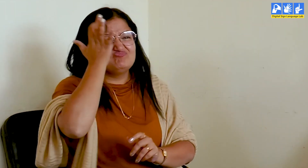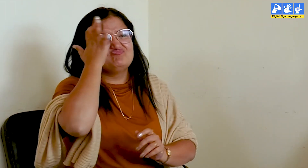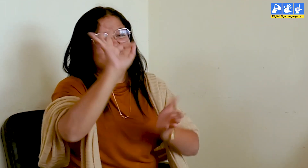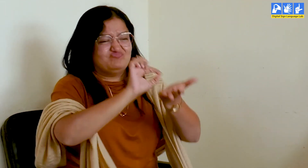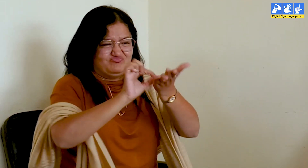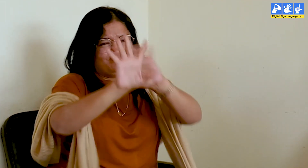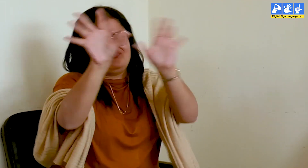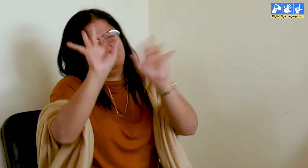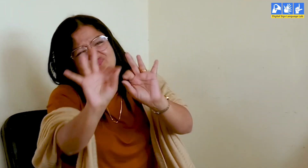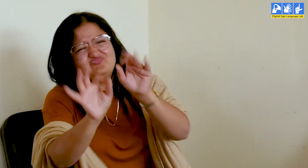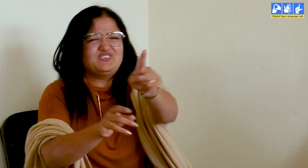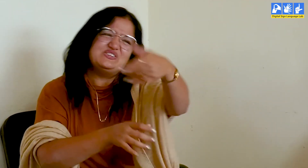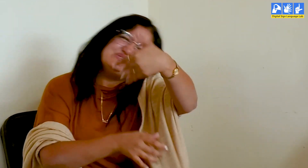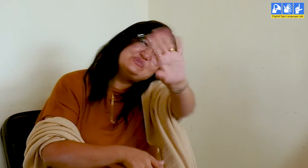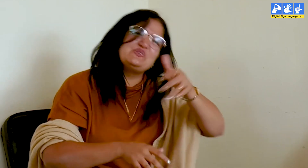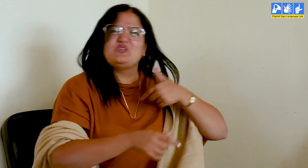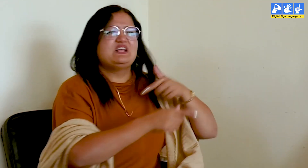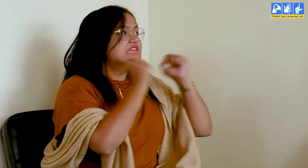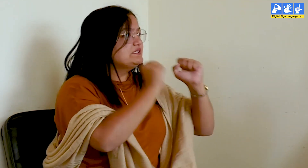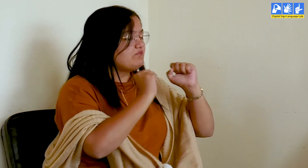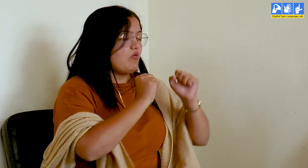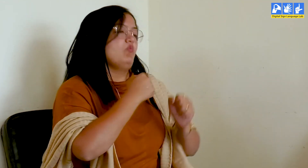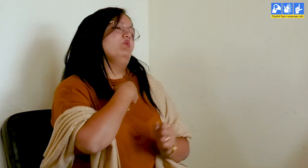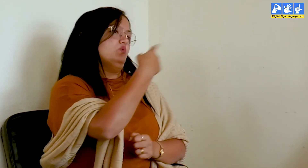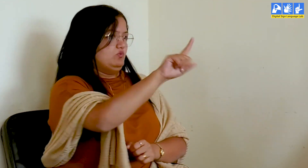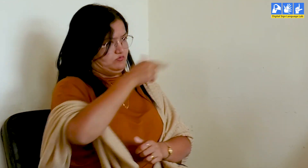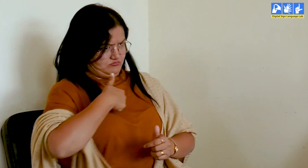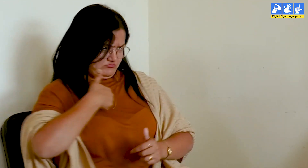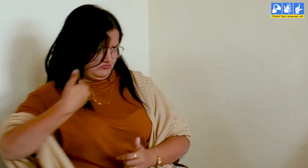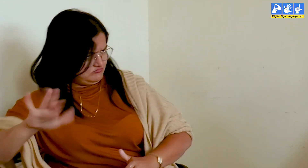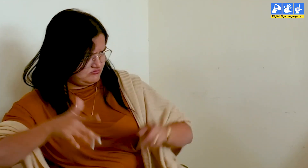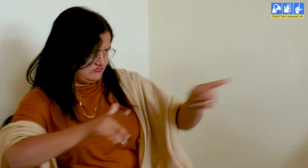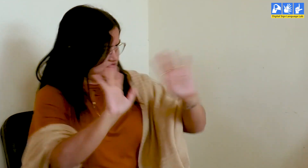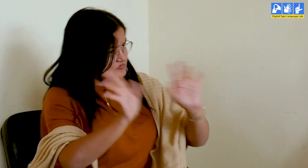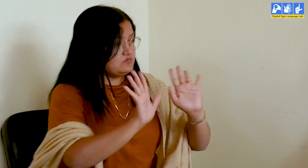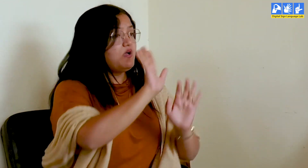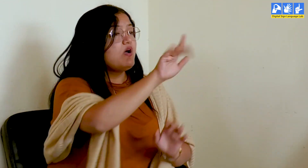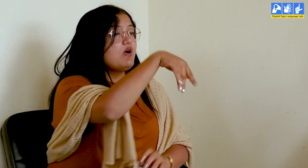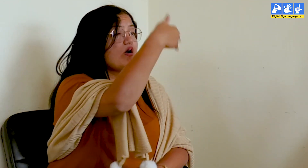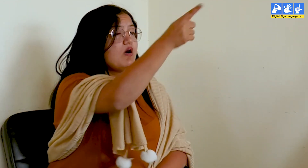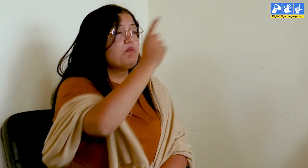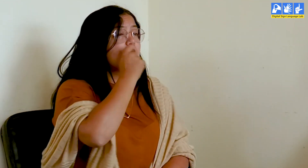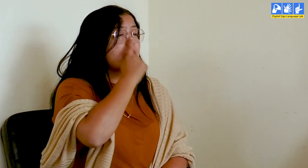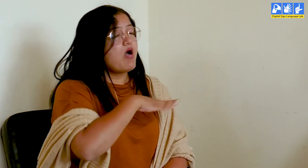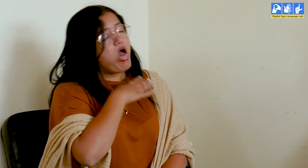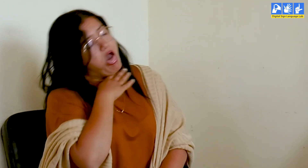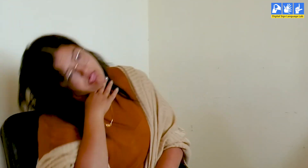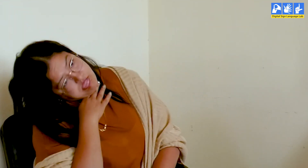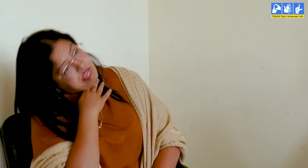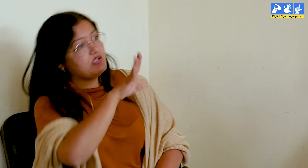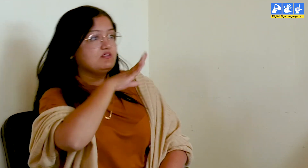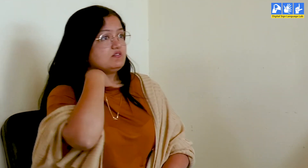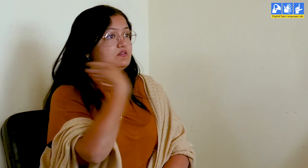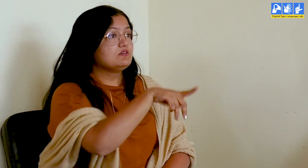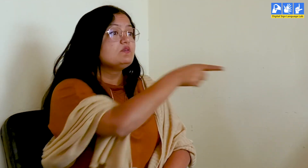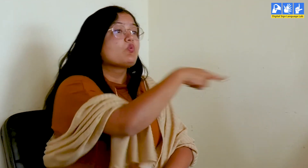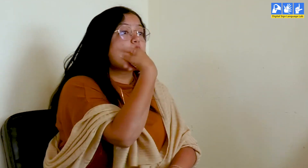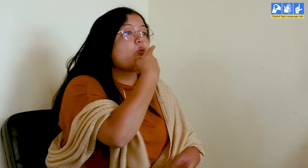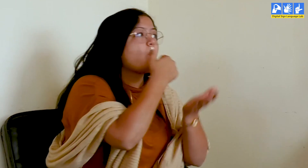समझदार है पढ़ लिख सकती है लेकिन इसके लिए कटिन है मैंने का ठीक है मैंने पूछा कि अगर भवेशे में आप लोगों का लिदन हो जाए तो कौन